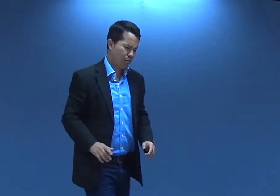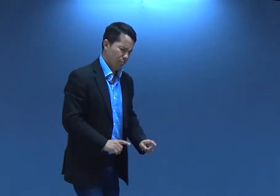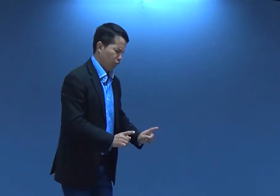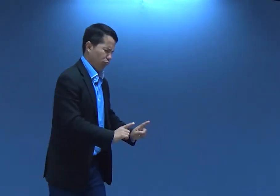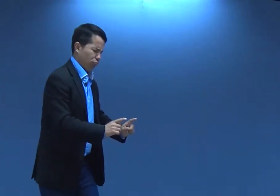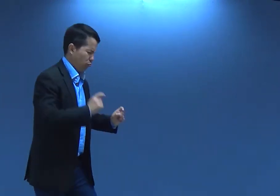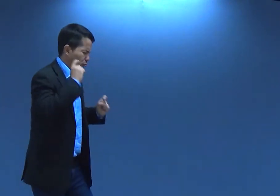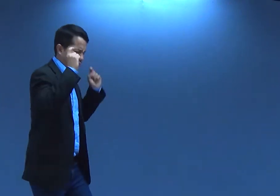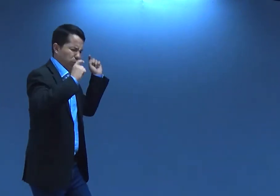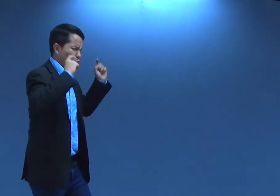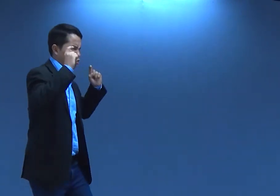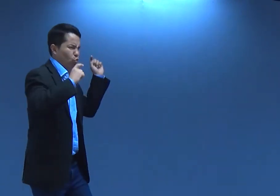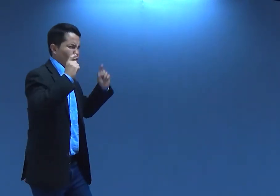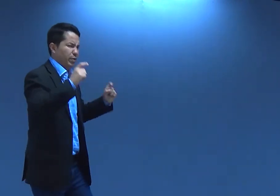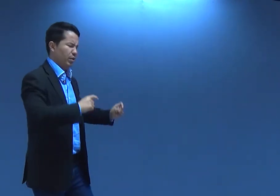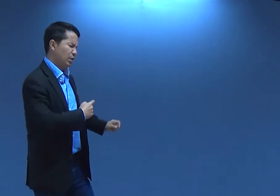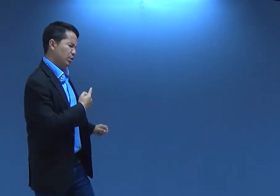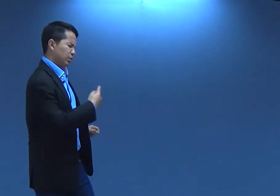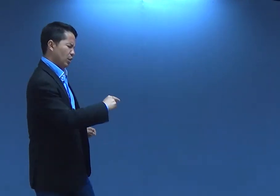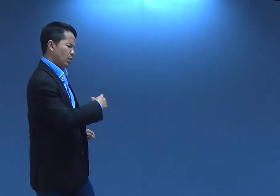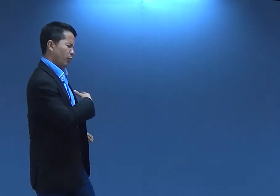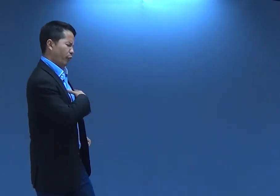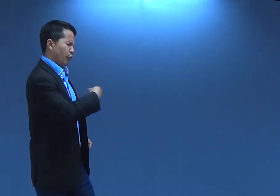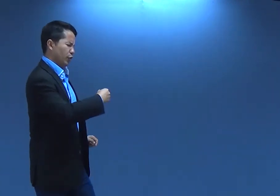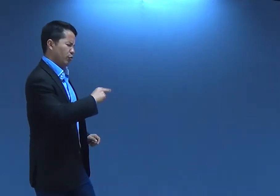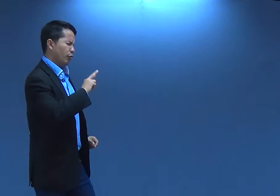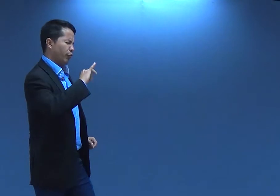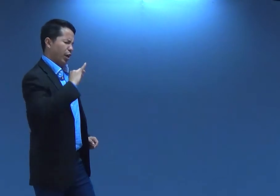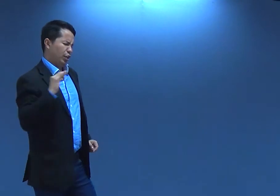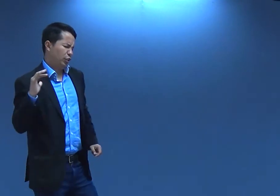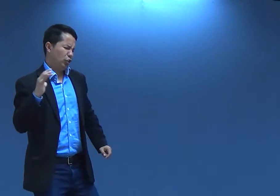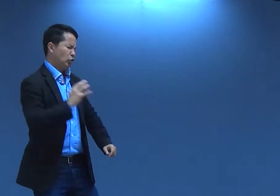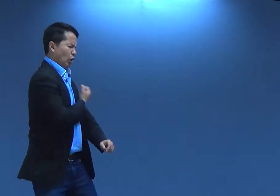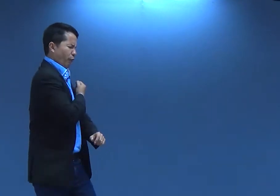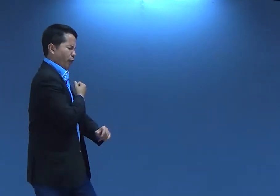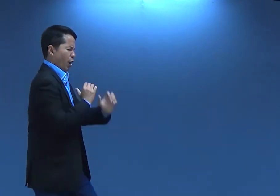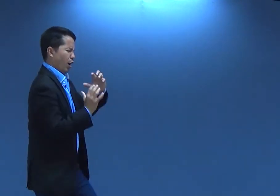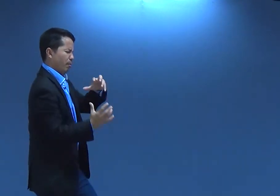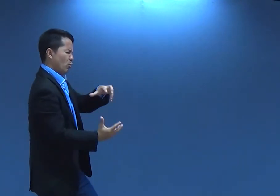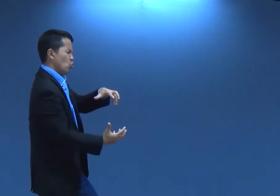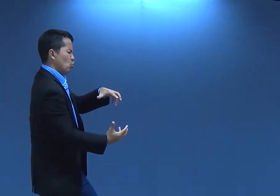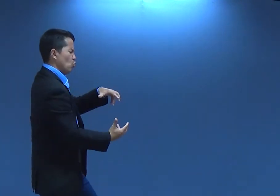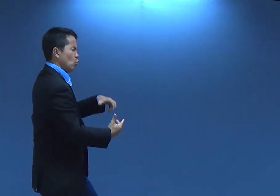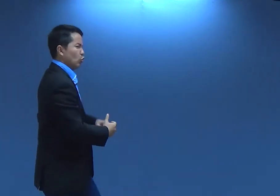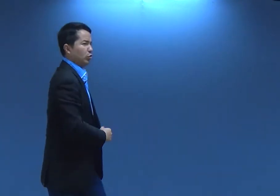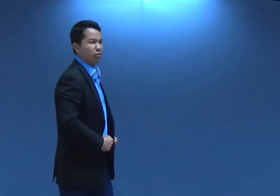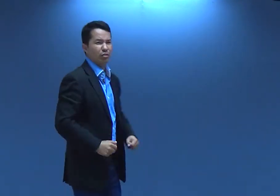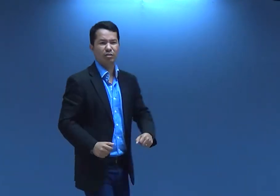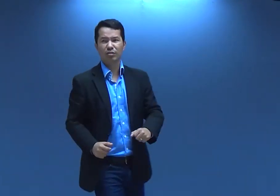E o anjo falou, não se preocupe. O seu filho vai salvar o mundo.